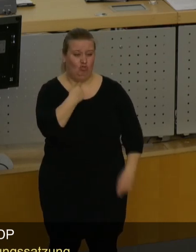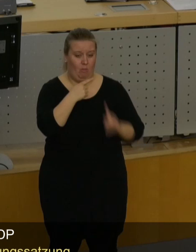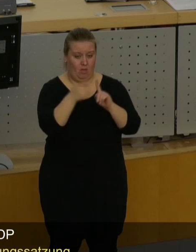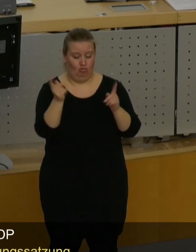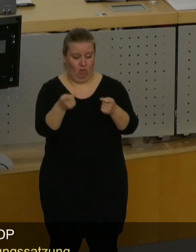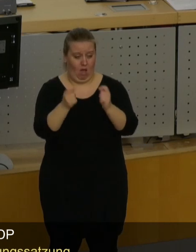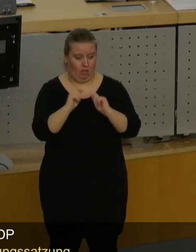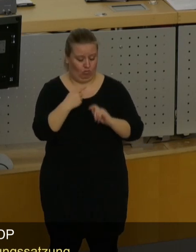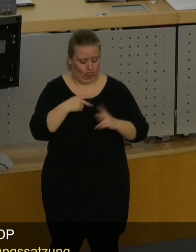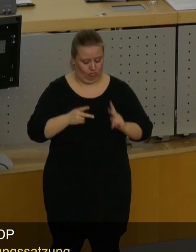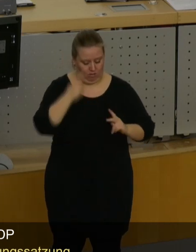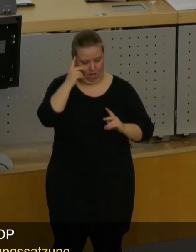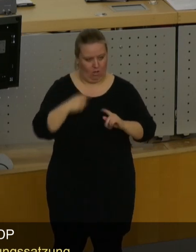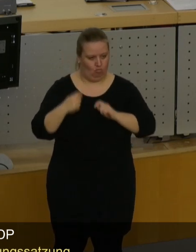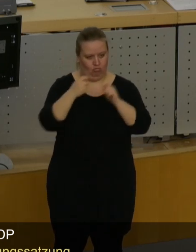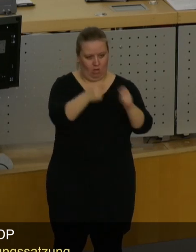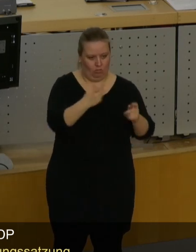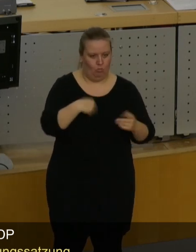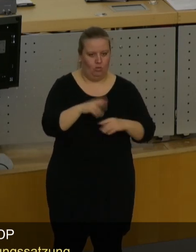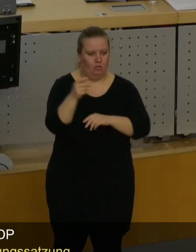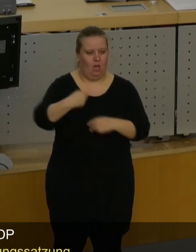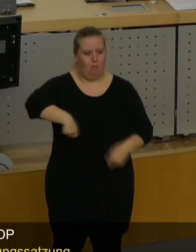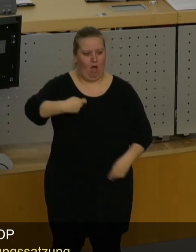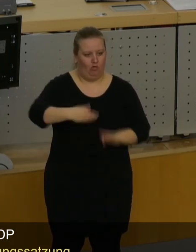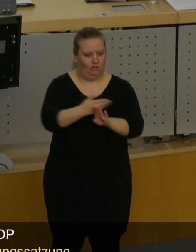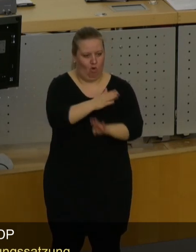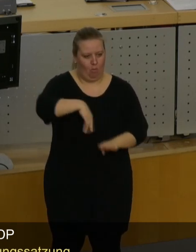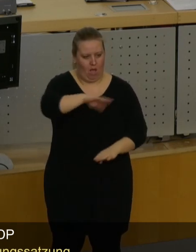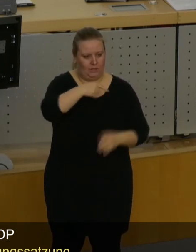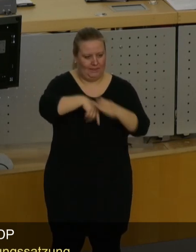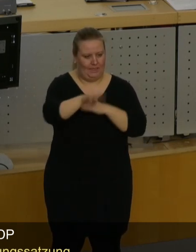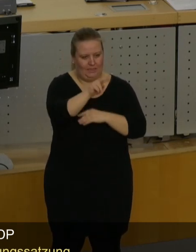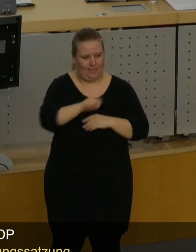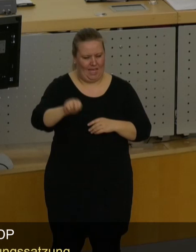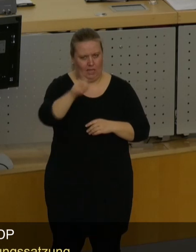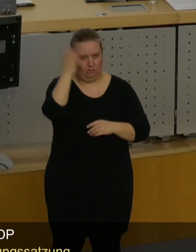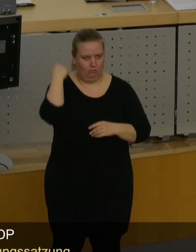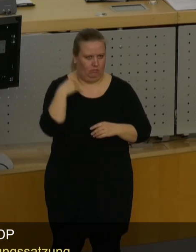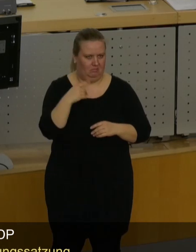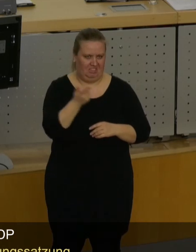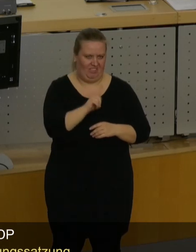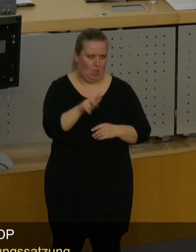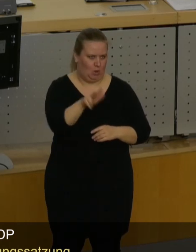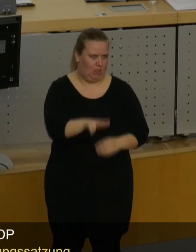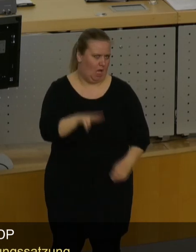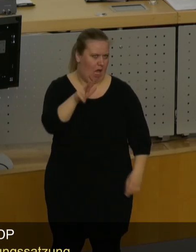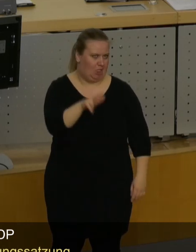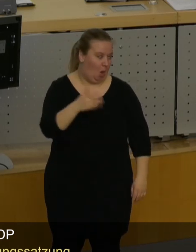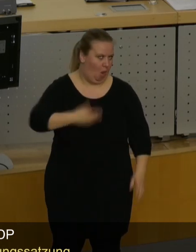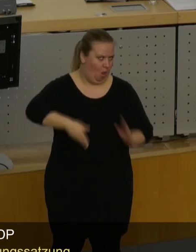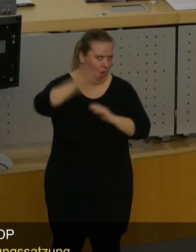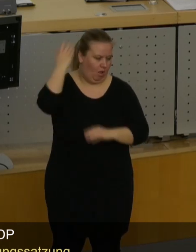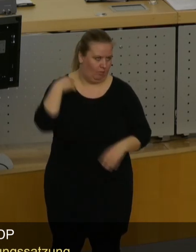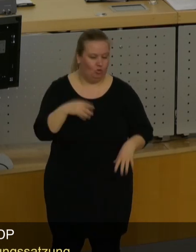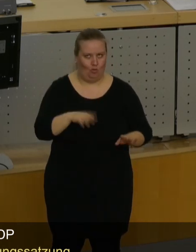Antrag, und wir als Stadtrat dann auch abgestimmt, dass der Bahnhofsvorplatz in Niedersedlitz gemacht wird. Das war 2013, ich glaube, schon fast